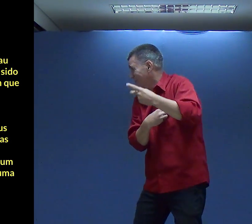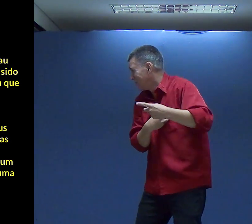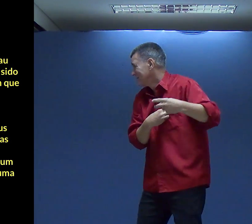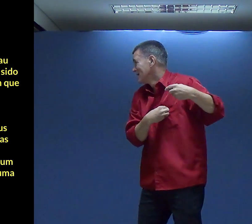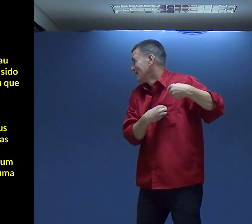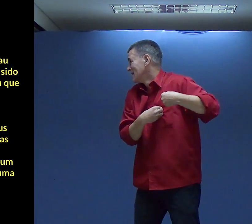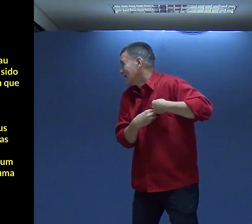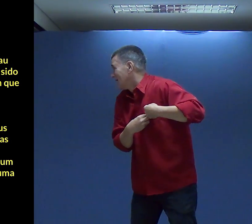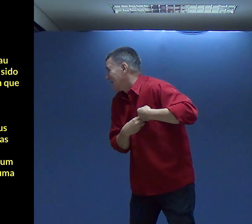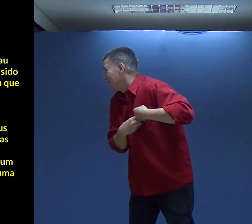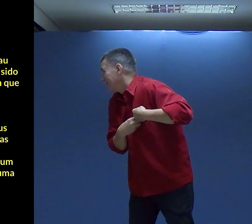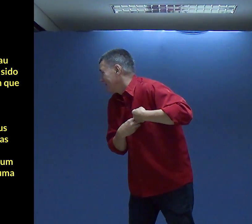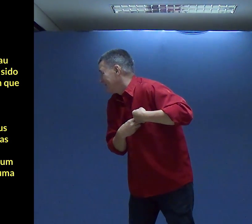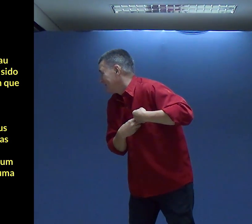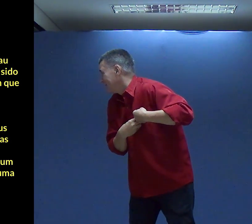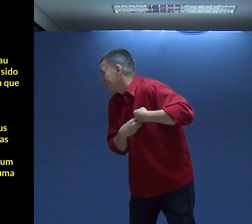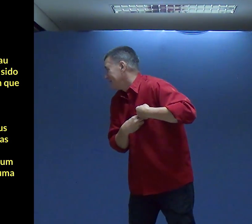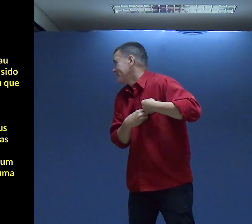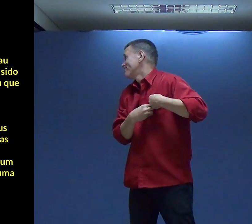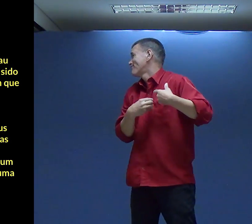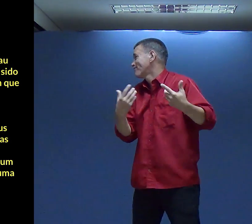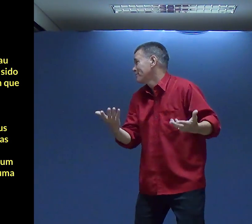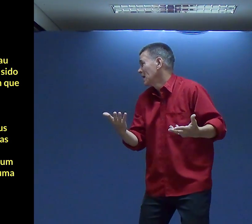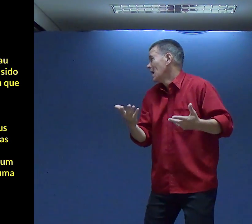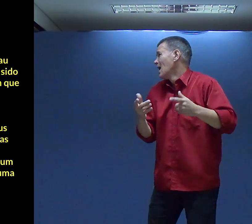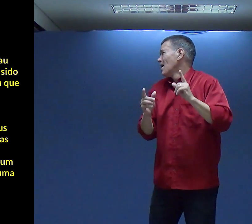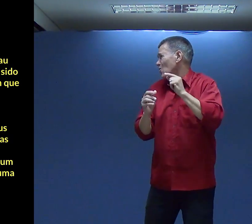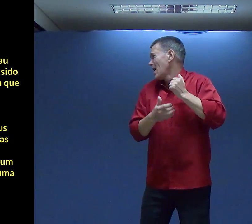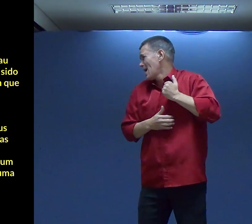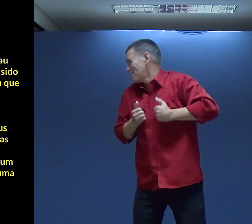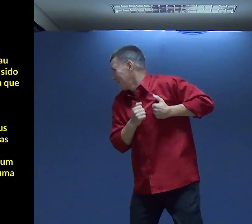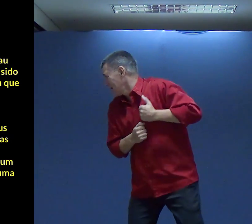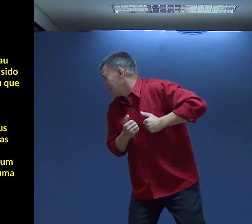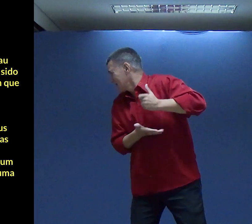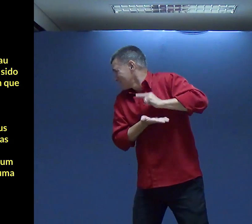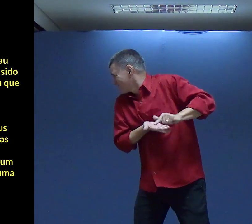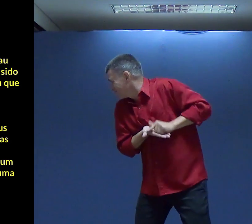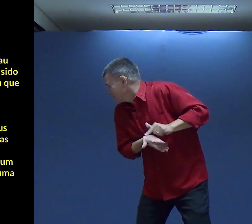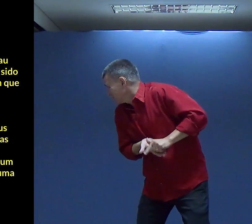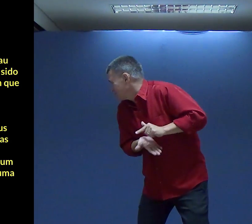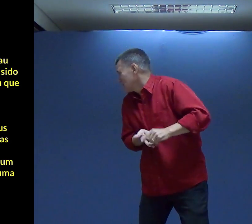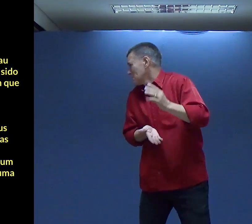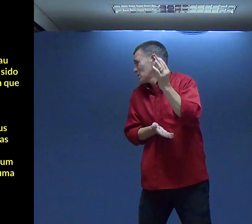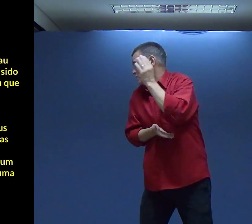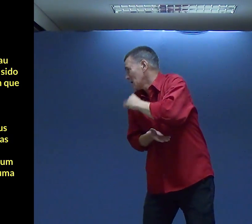E apare Todas as minhas Maldades Ó Deus